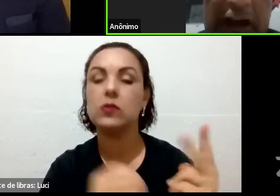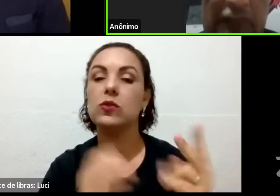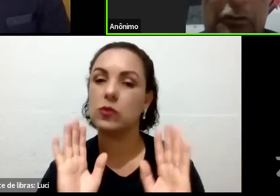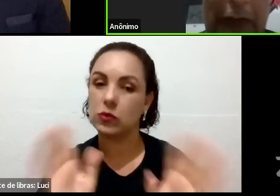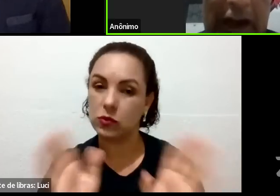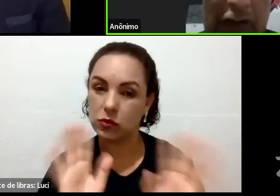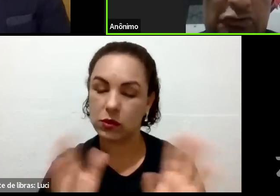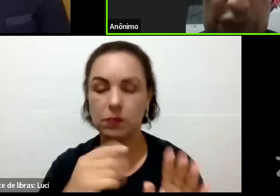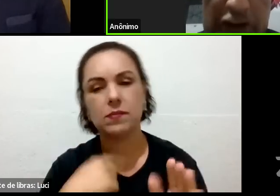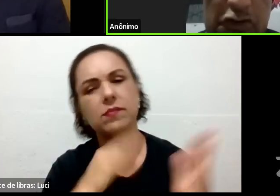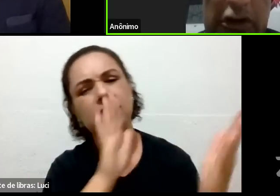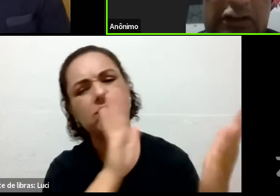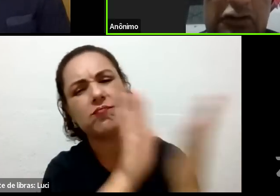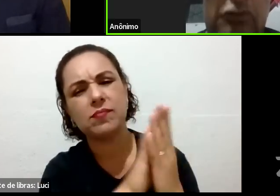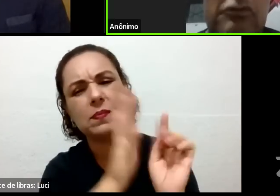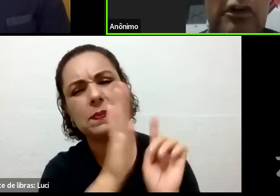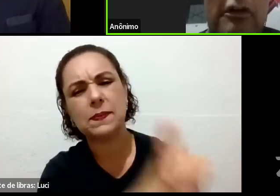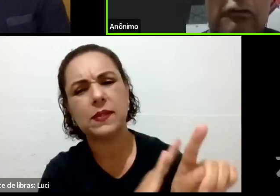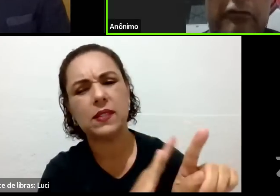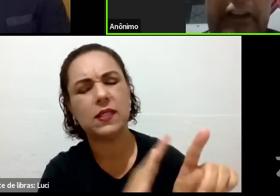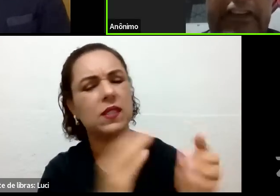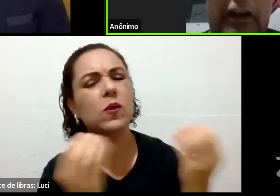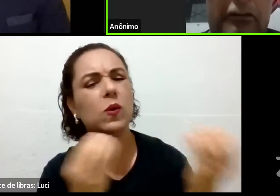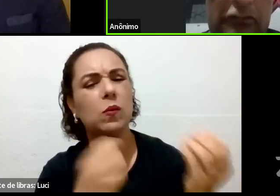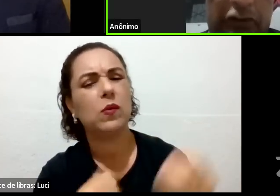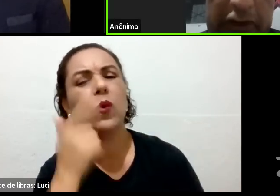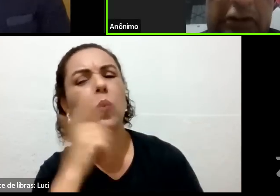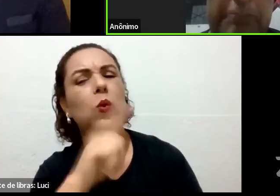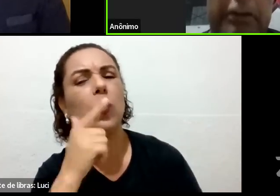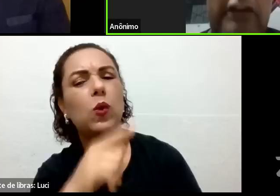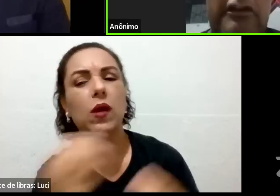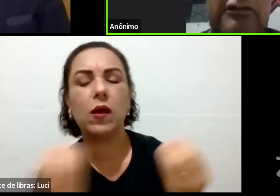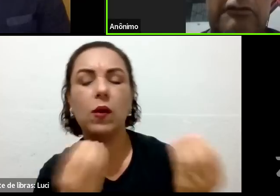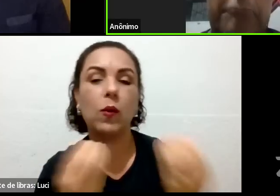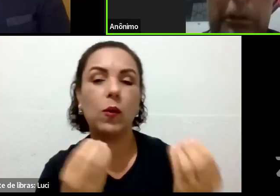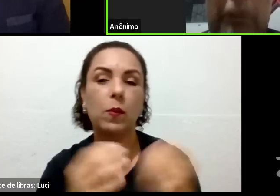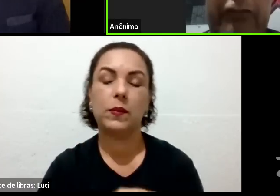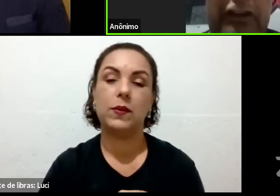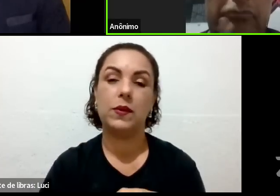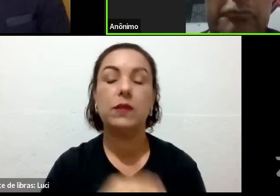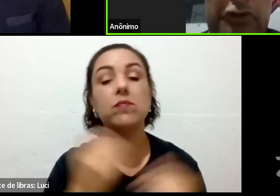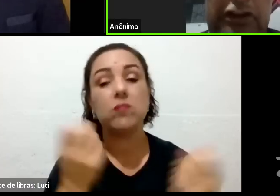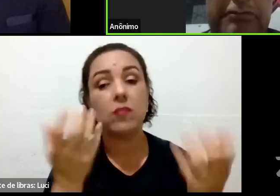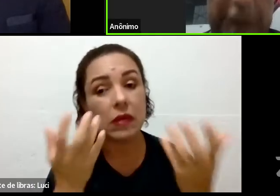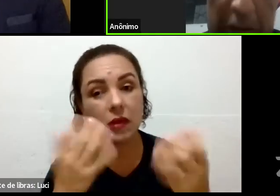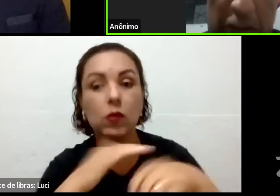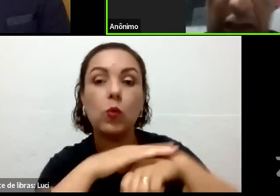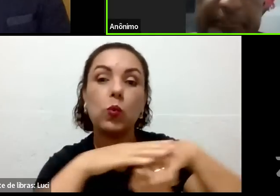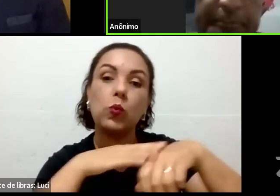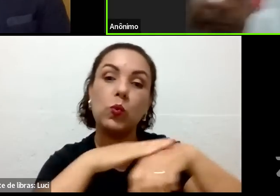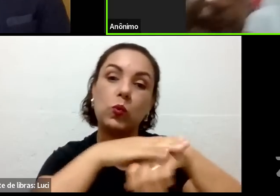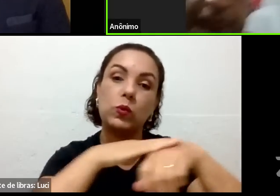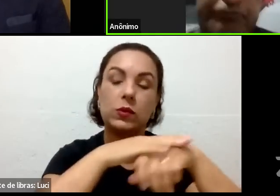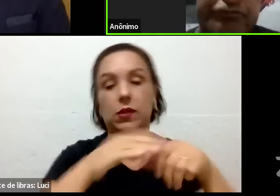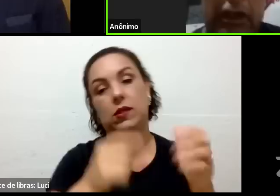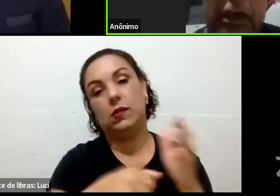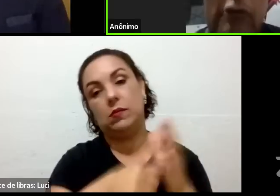perguntei a ele como era o jeito de eu conversar com você, para a gente, para mim, fazer um projeto para mim.